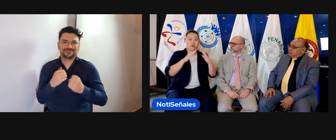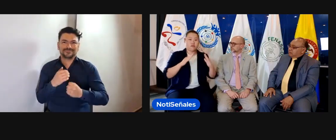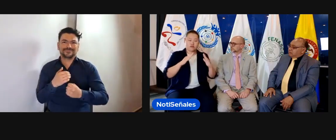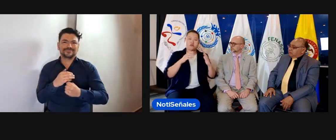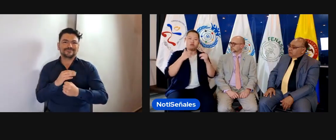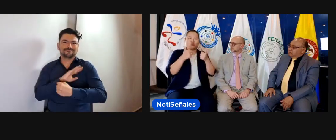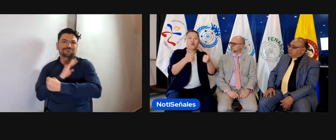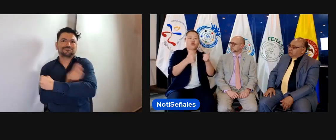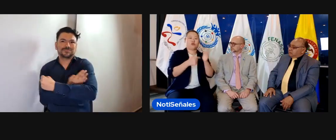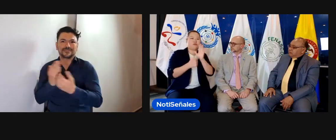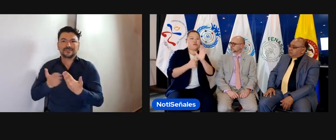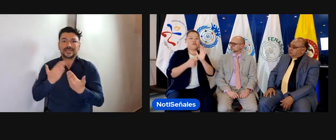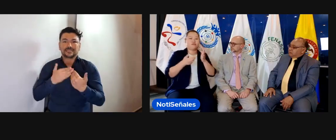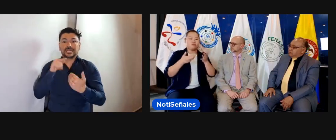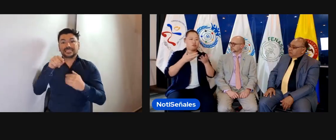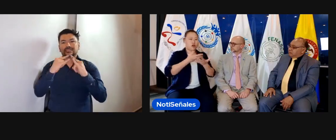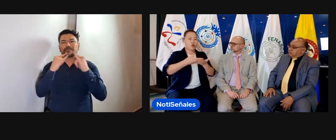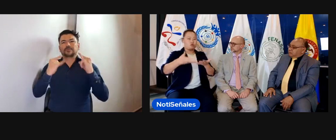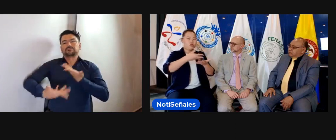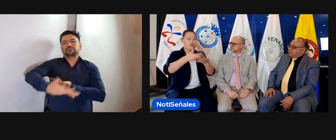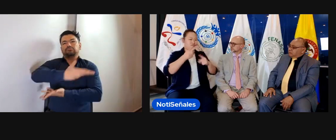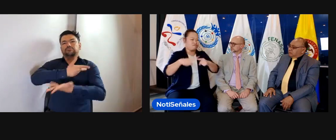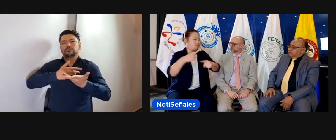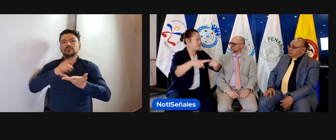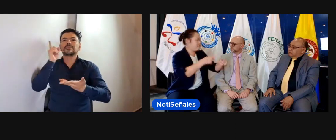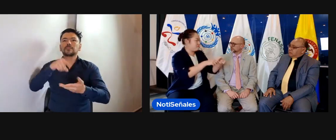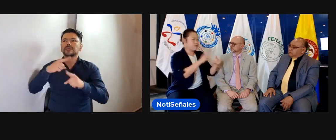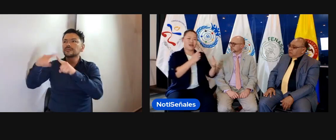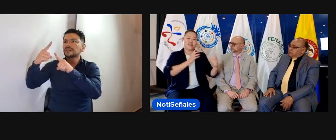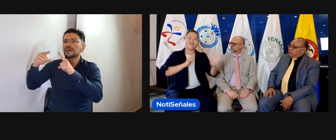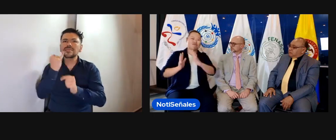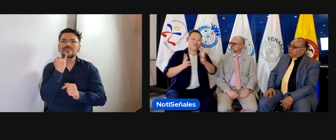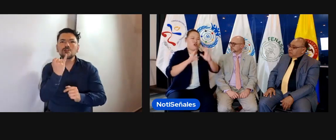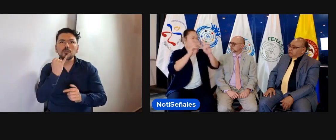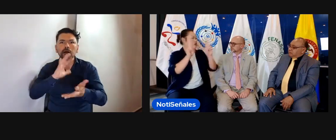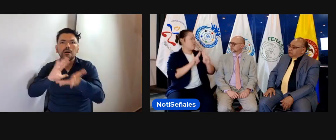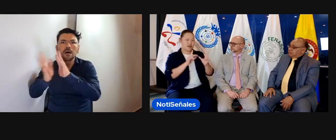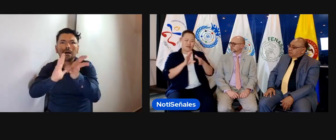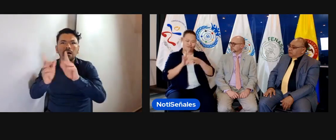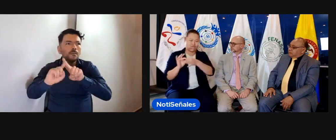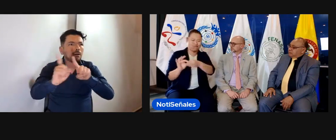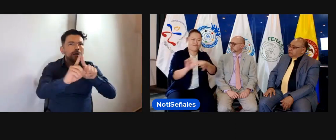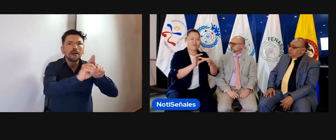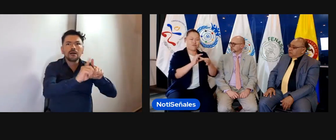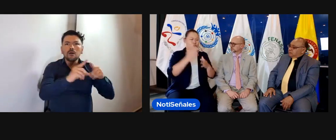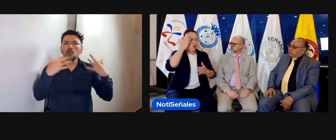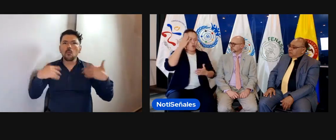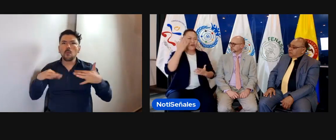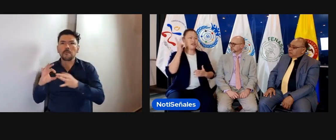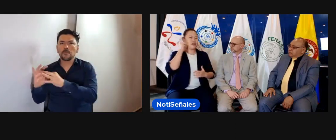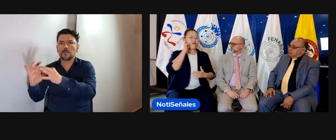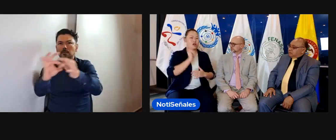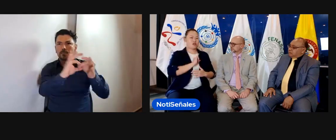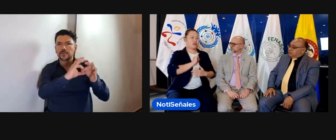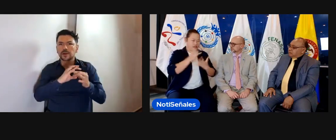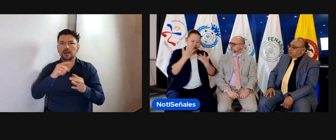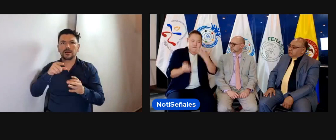y que de la misma manera, al tener ese trabajo entre todos, pues mostremos esa unidad internacional,